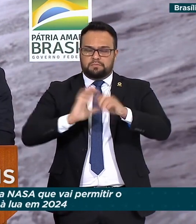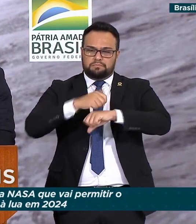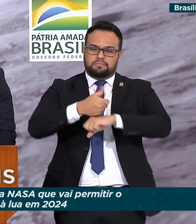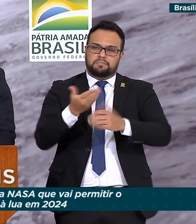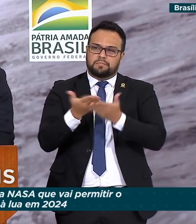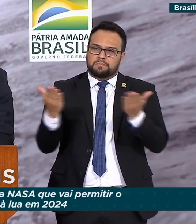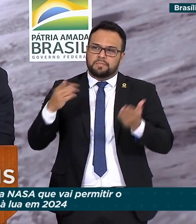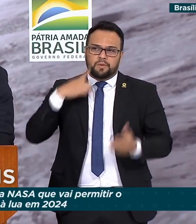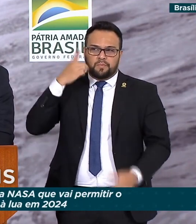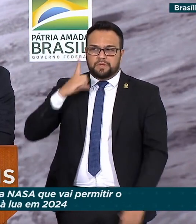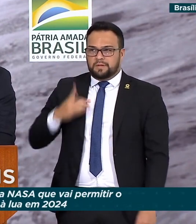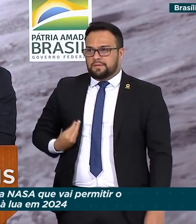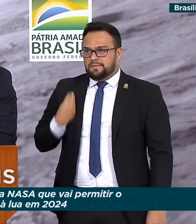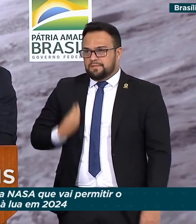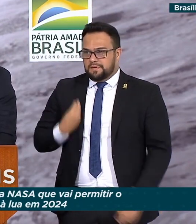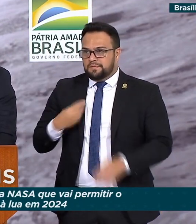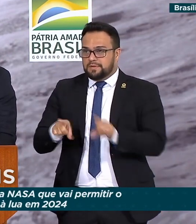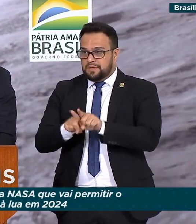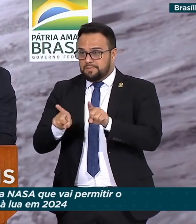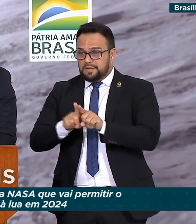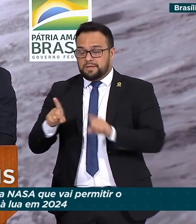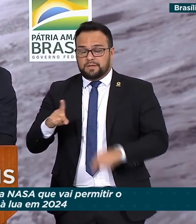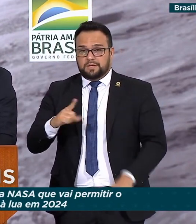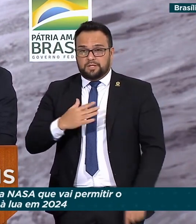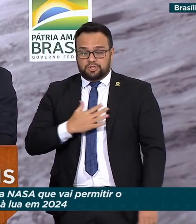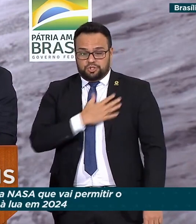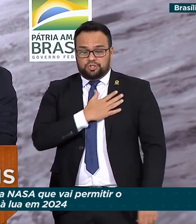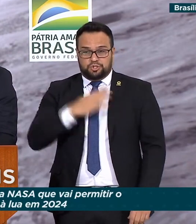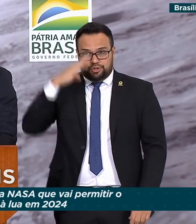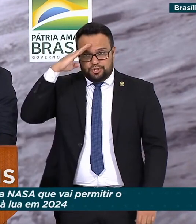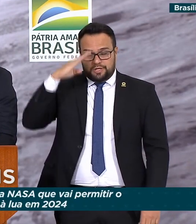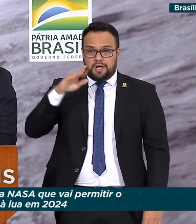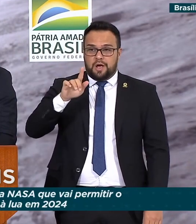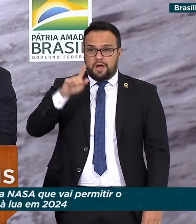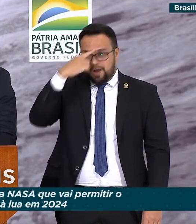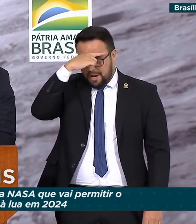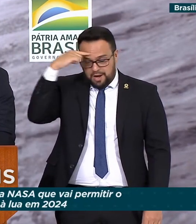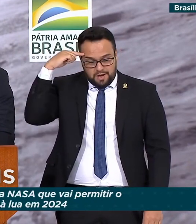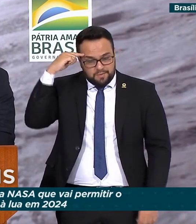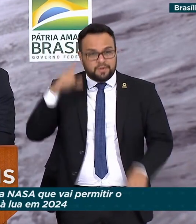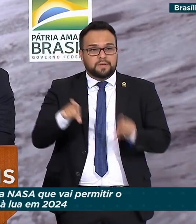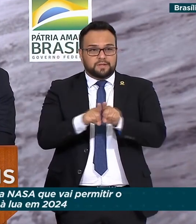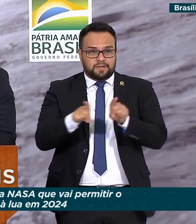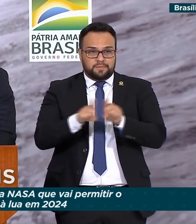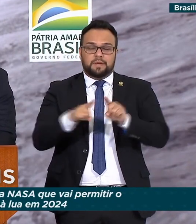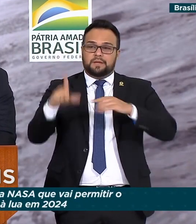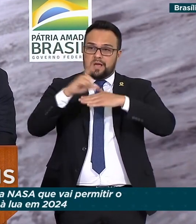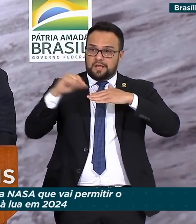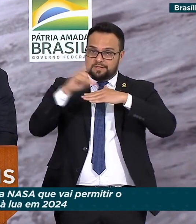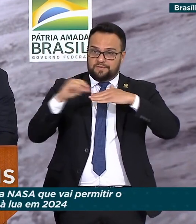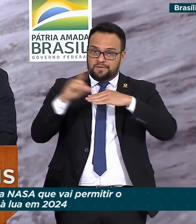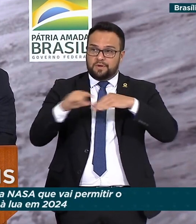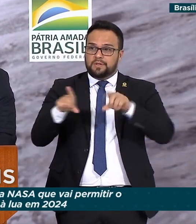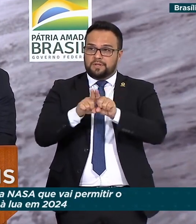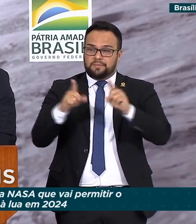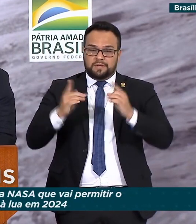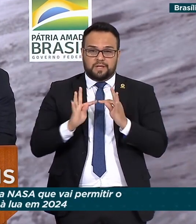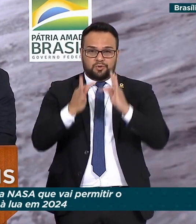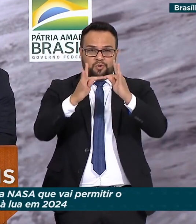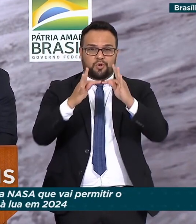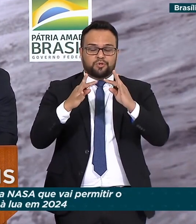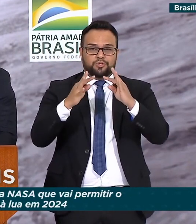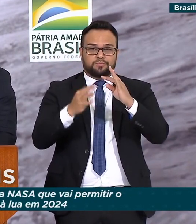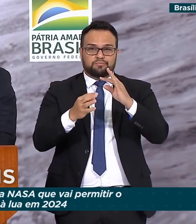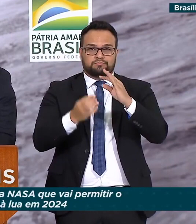Queria cumprimentar, claro, o general Luiz Eduardo Ramos, ministro-chefe da Casa Civil, e também o ministro da Ciência, Tecnologia e Inovações,